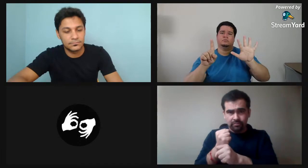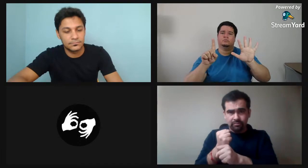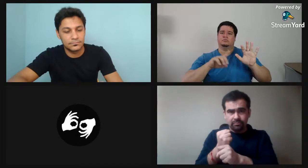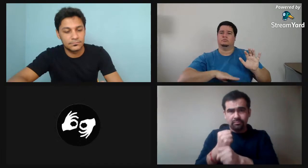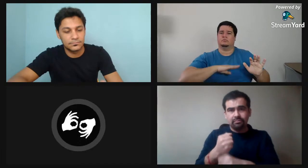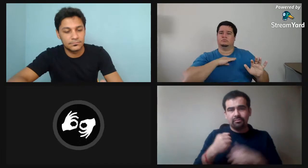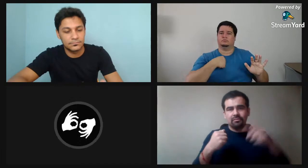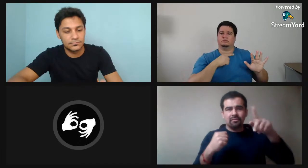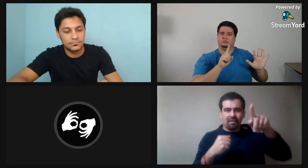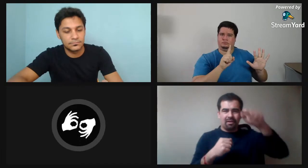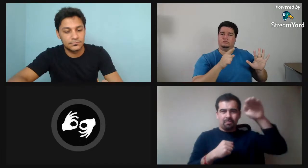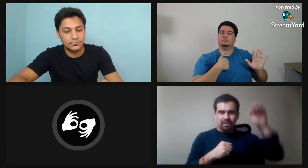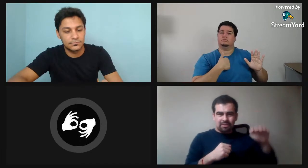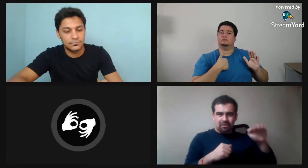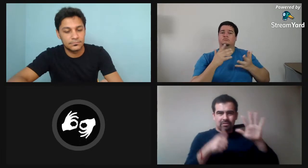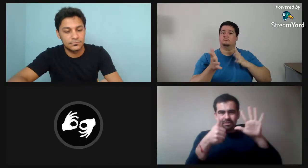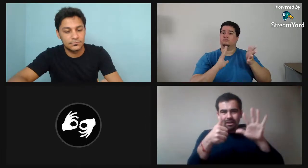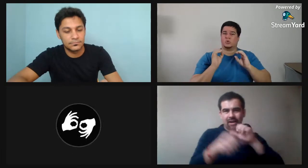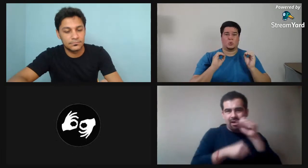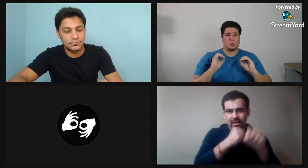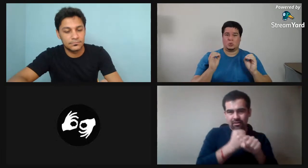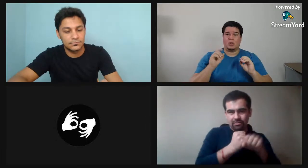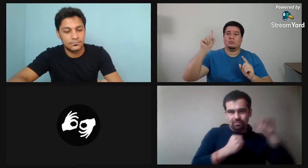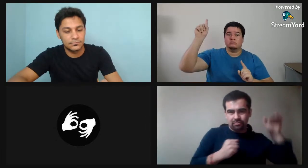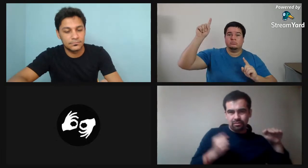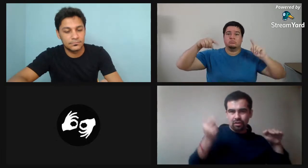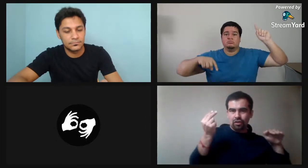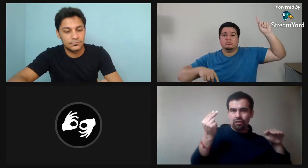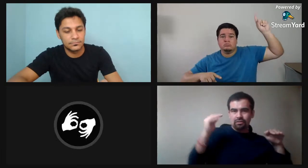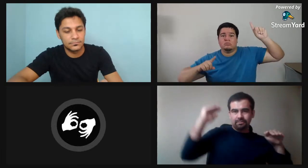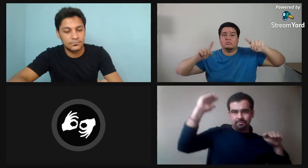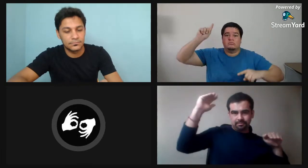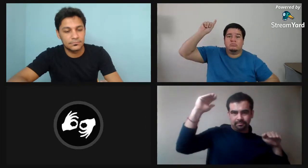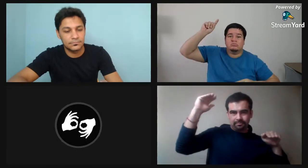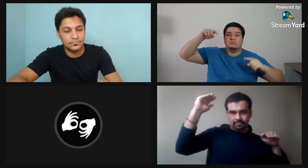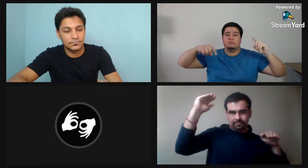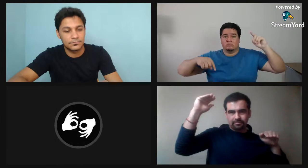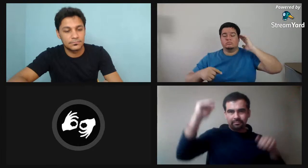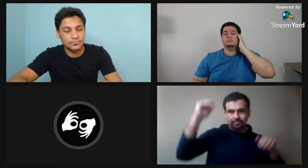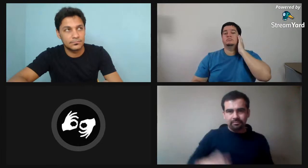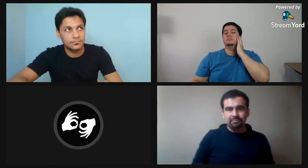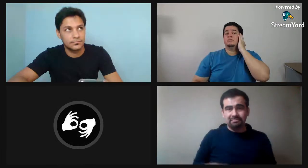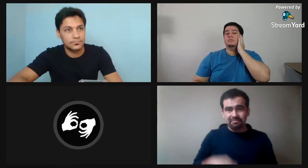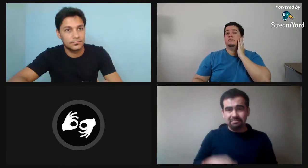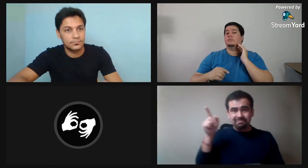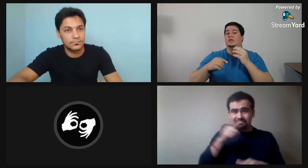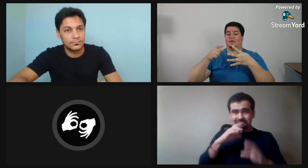Y a los 12 años más o menos, el otro era más chico, él tenía 12 y